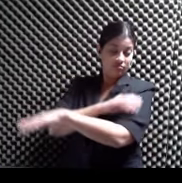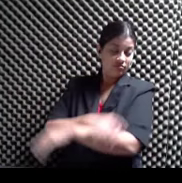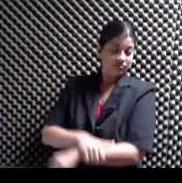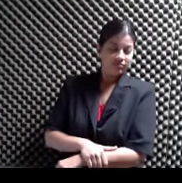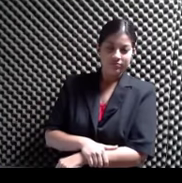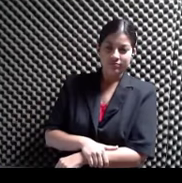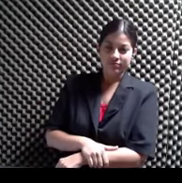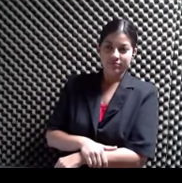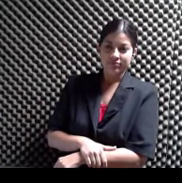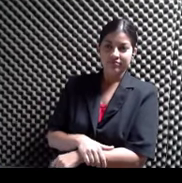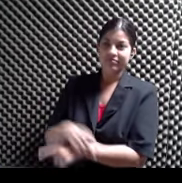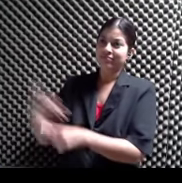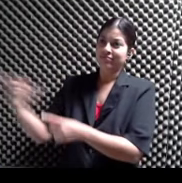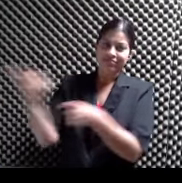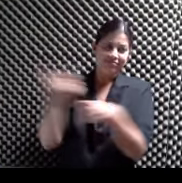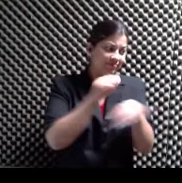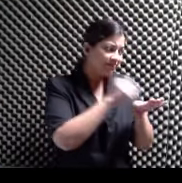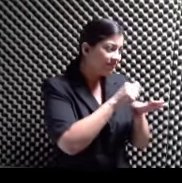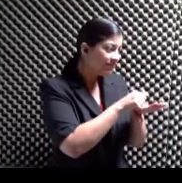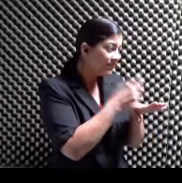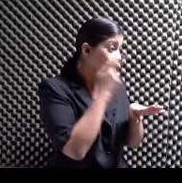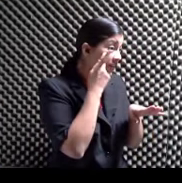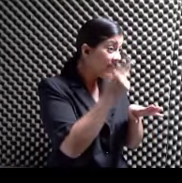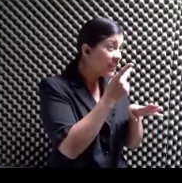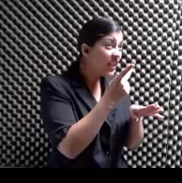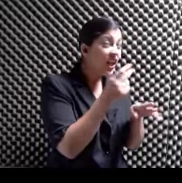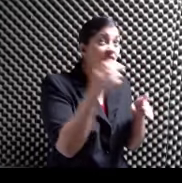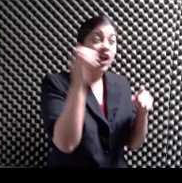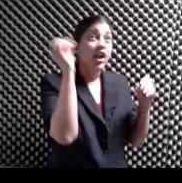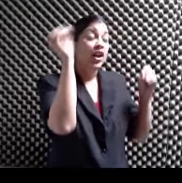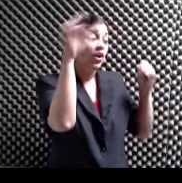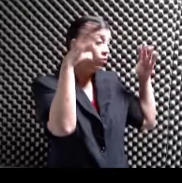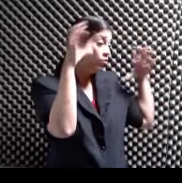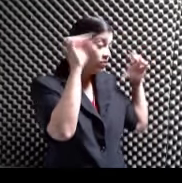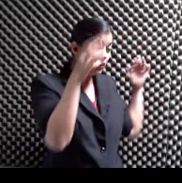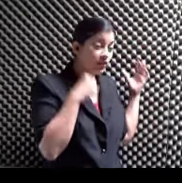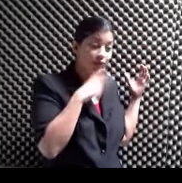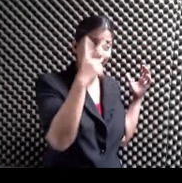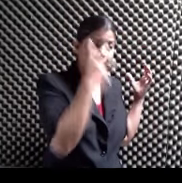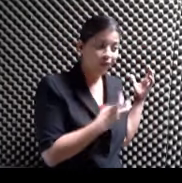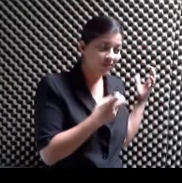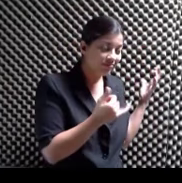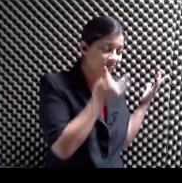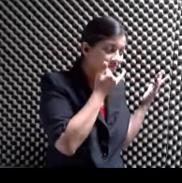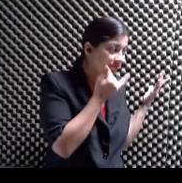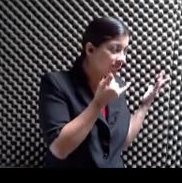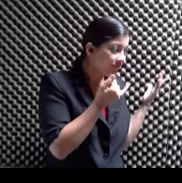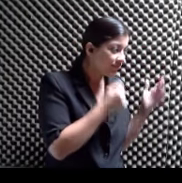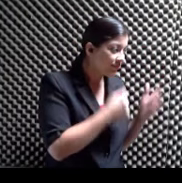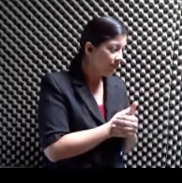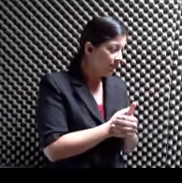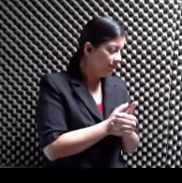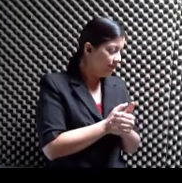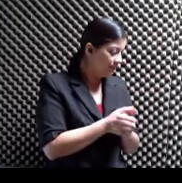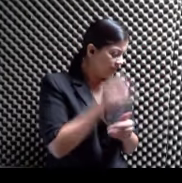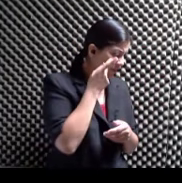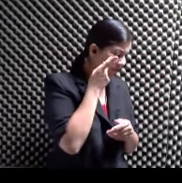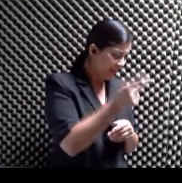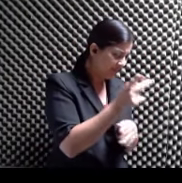carabinieri Confirman Frente a las incrédulas luces De las cámaras De los paparazzi Que Landolfi ya se ha desinflado En el suelo Justo detrás de su